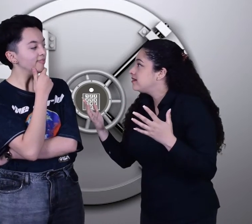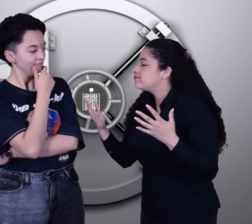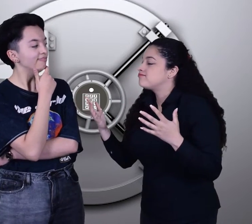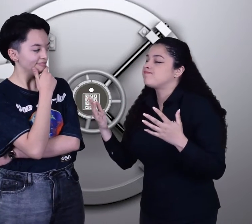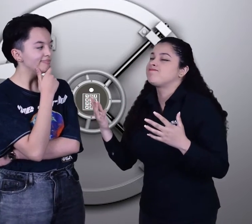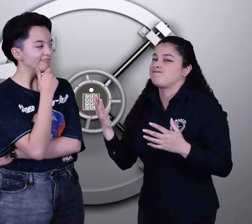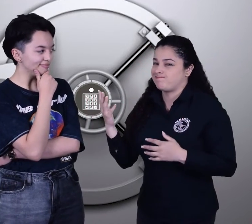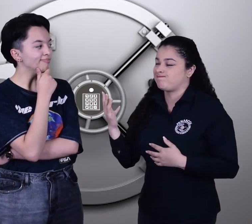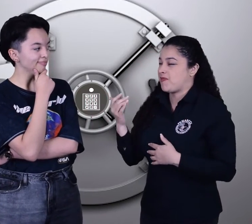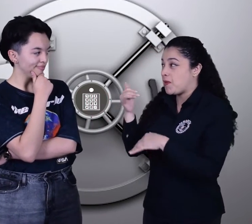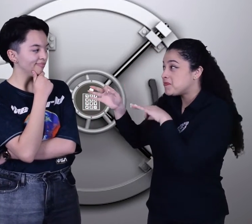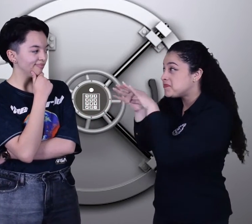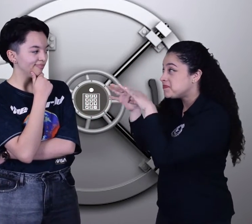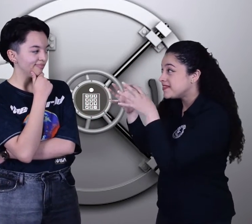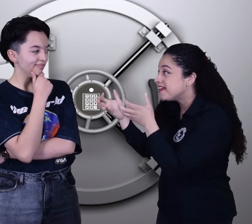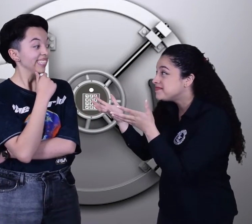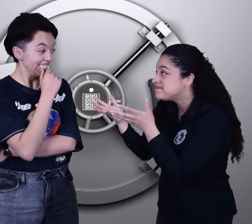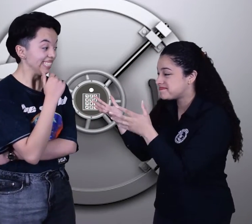y entrar? ¿Quiere que le explique? ¡Vamos!